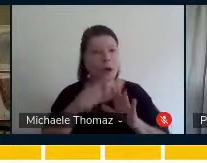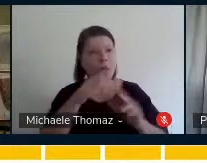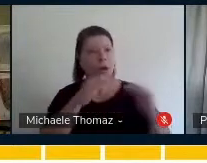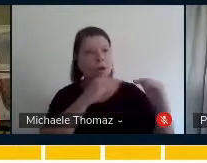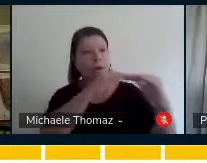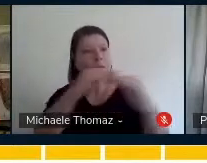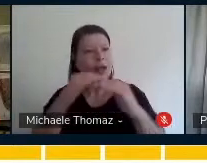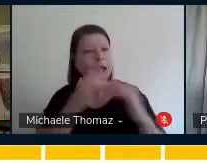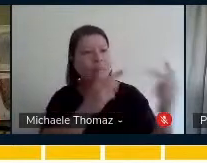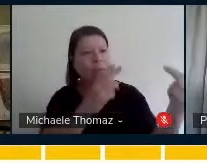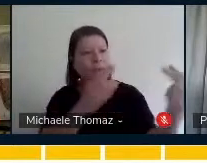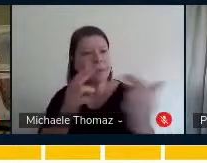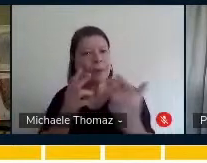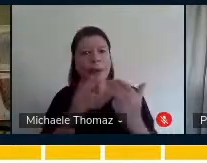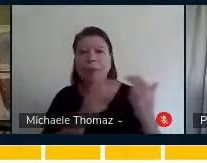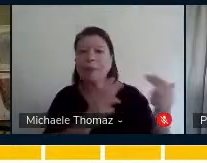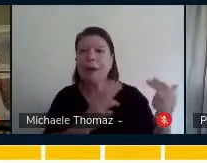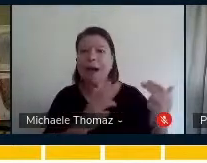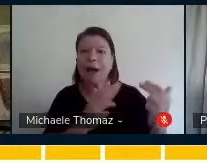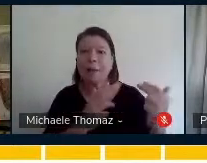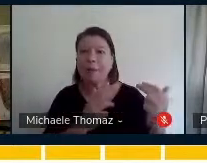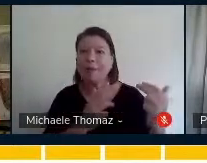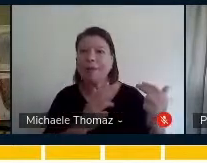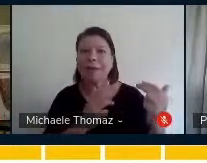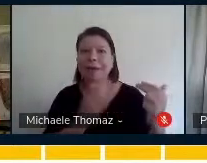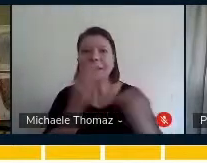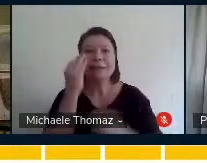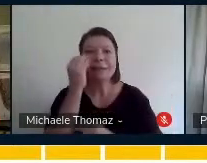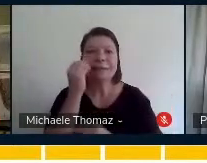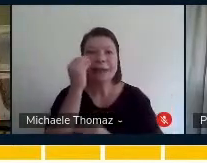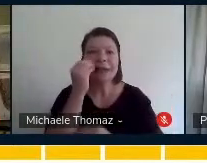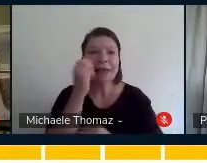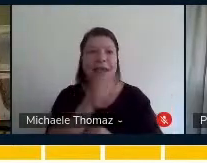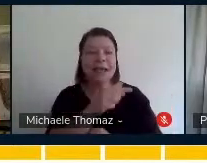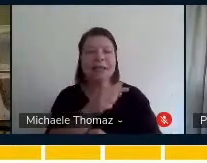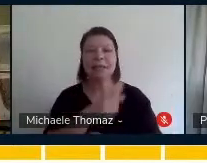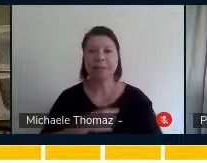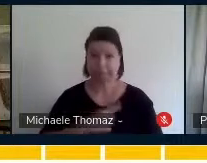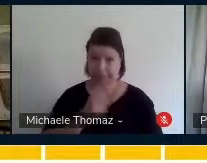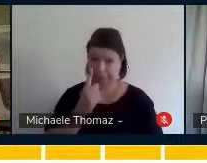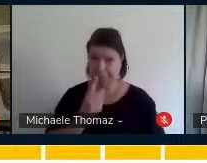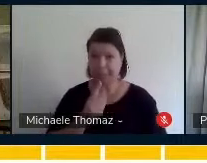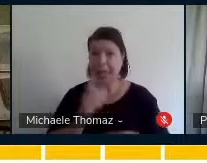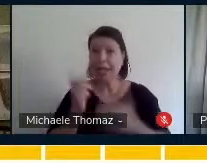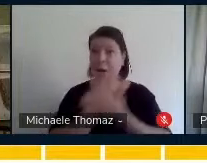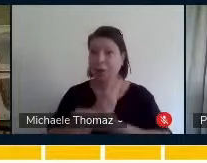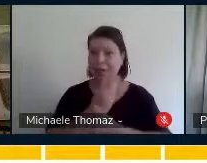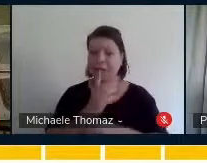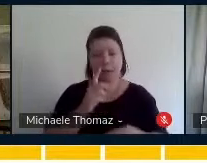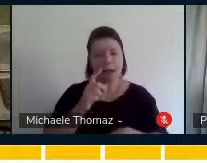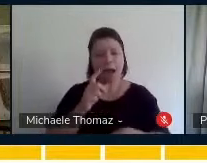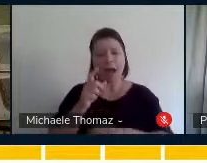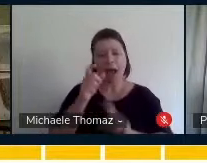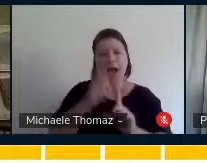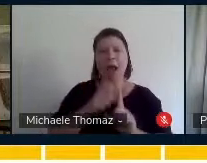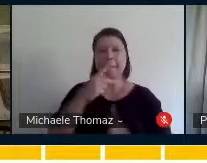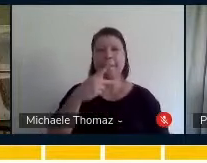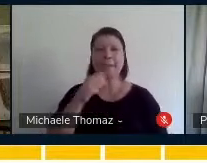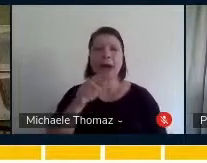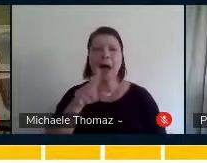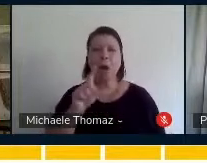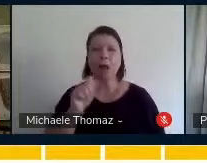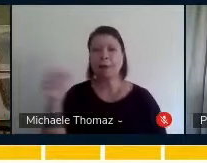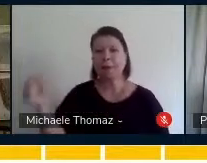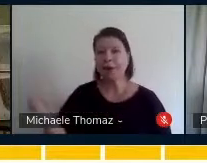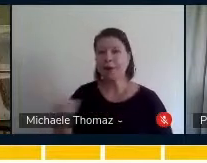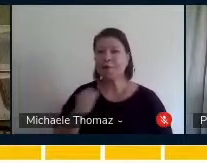e aí vendo os vídeos tem uma hora que a Paula pega o microfone assim e faz como se estivesse cantando,